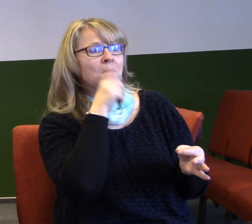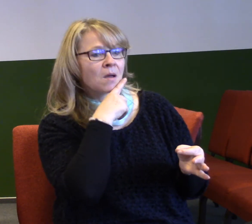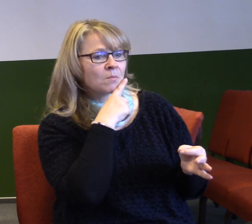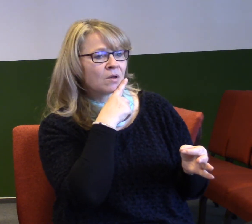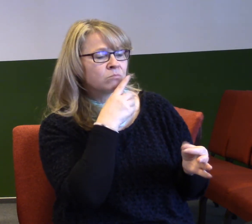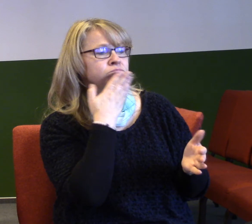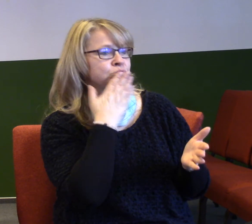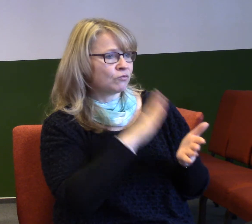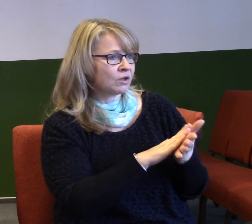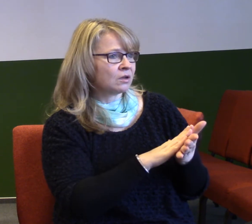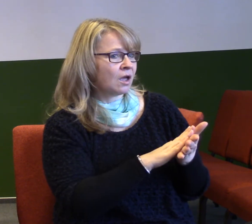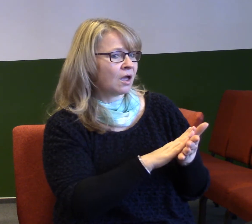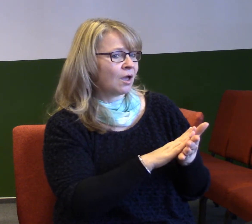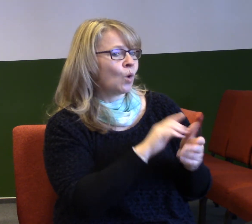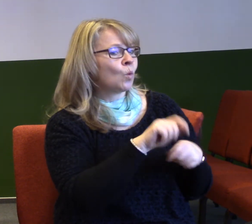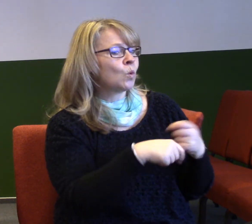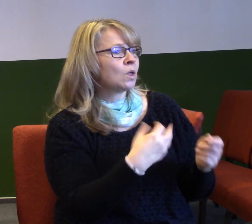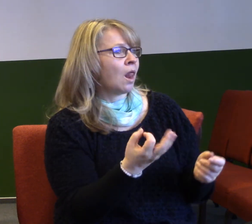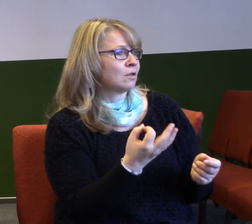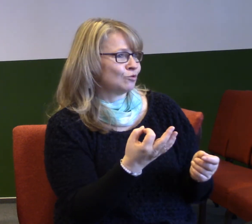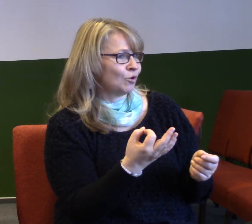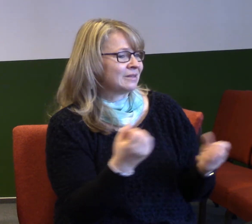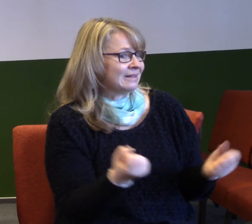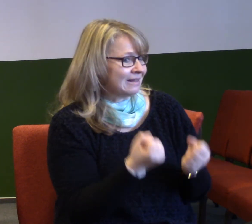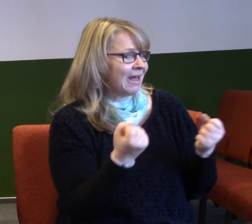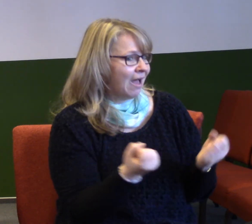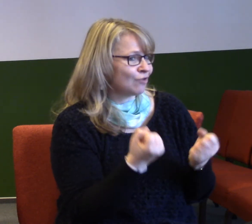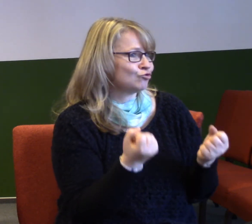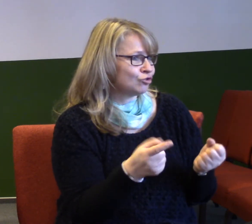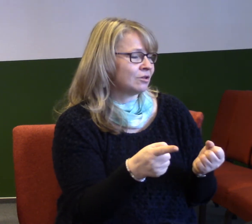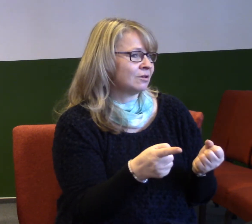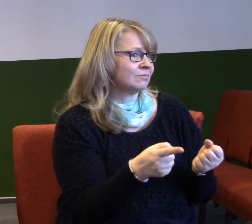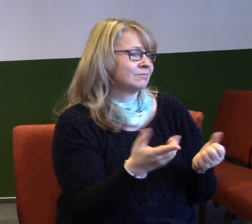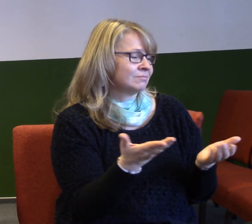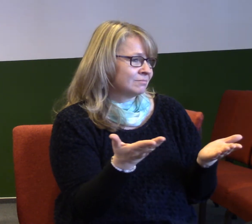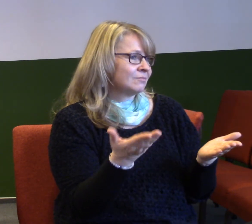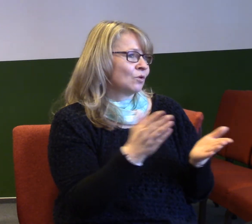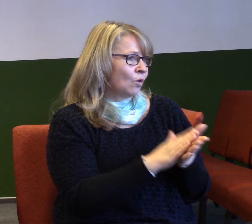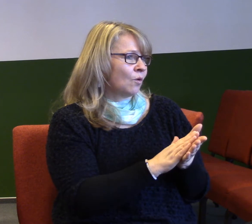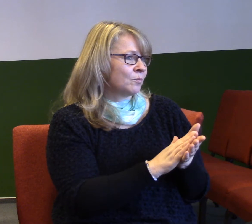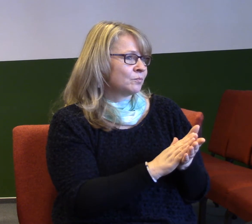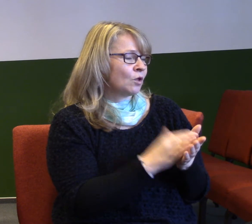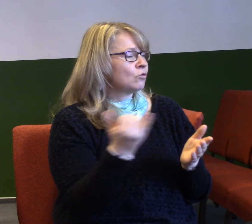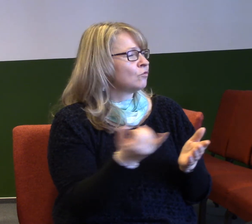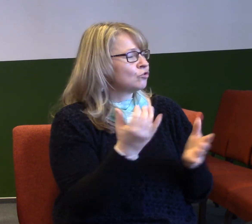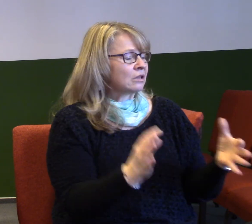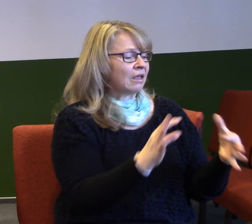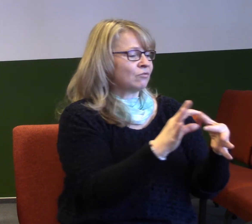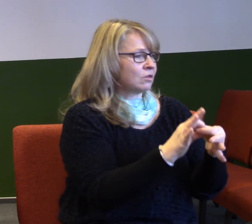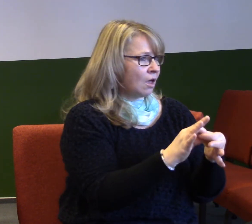tak s tím něco udělají. A mohl bych takhle zase dojít až k tomu masu v té restauraci nebo někde. Takže